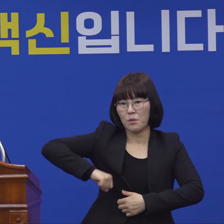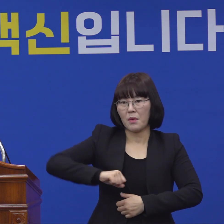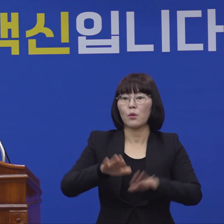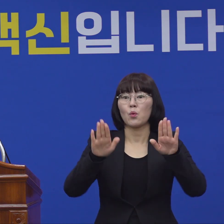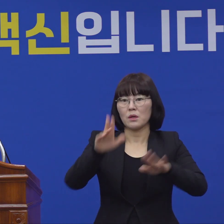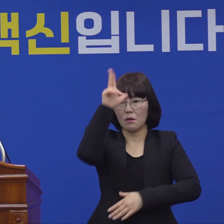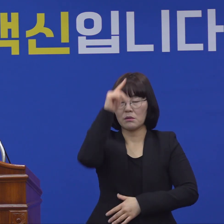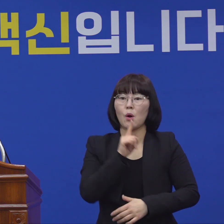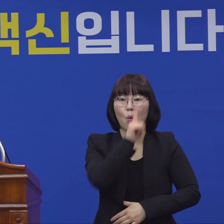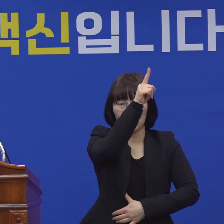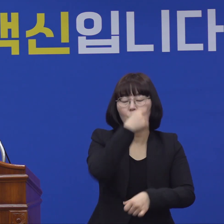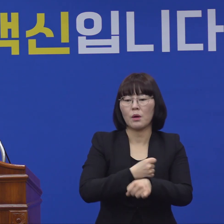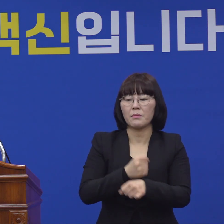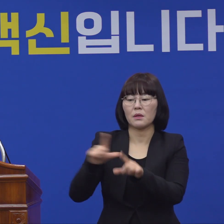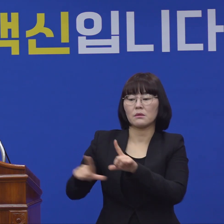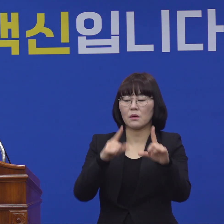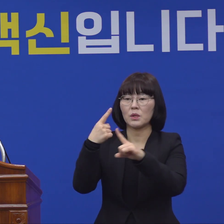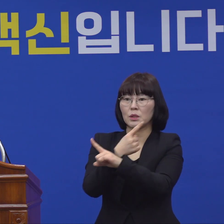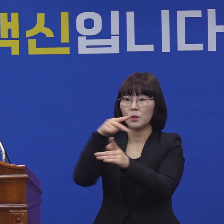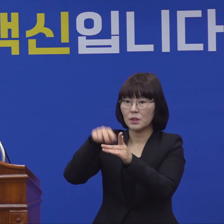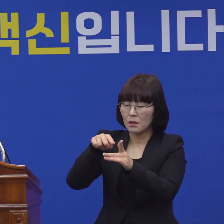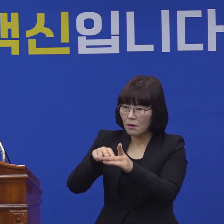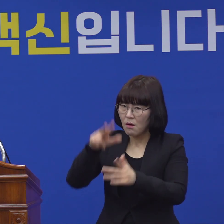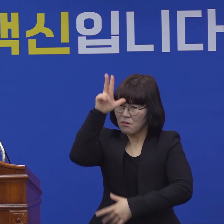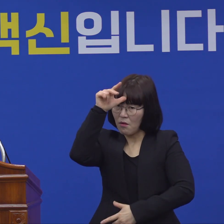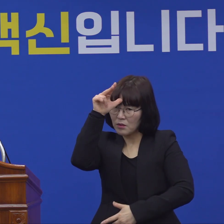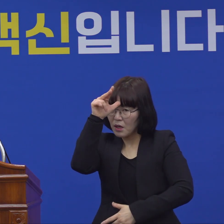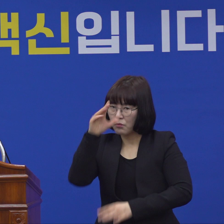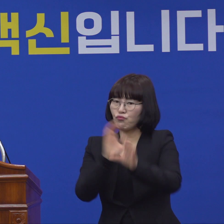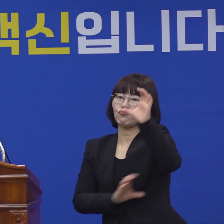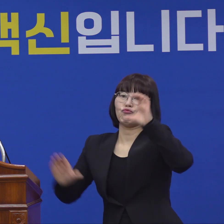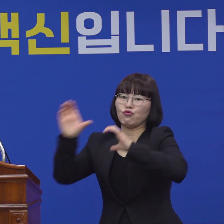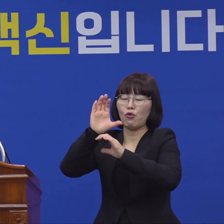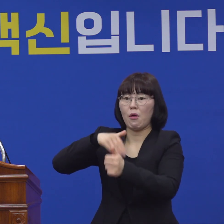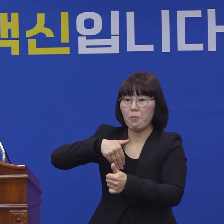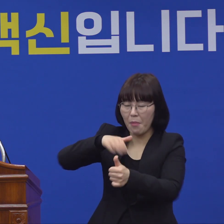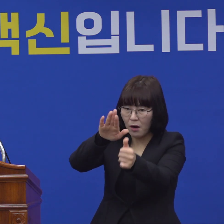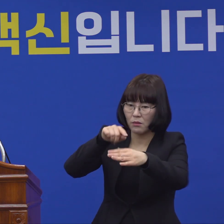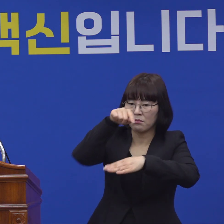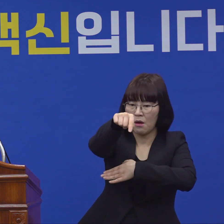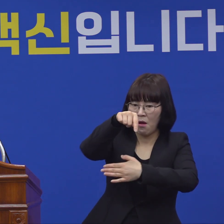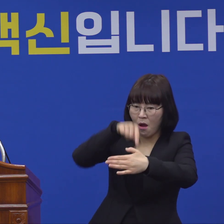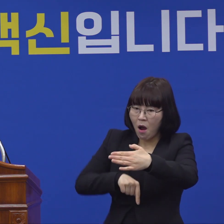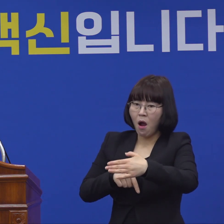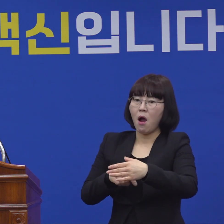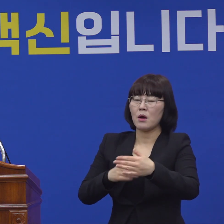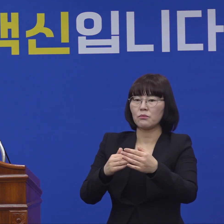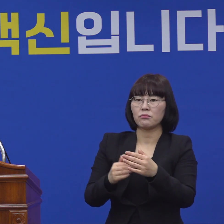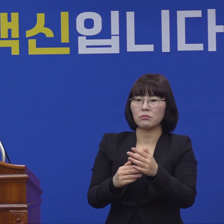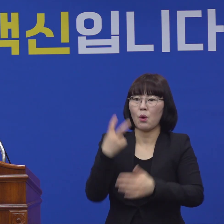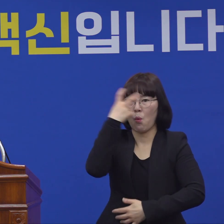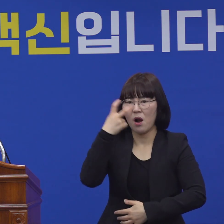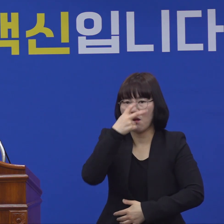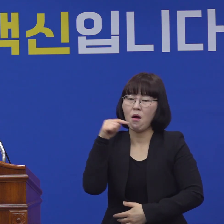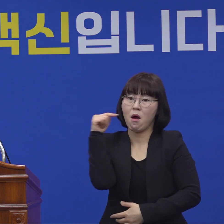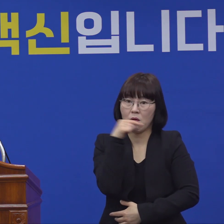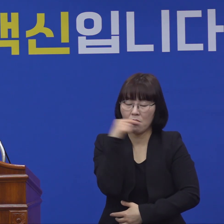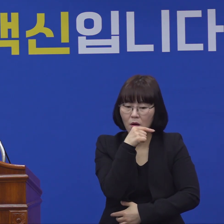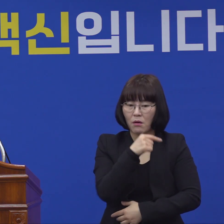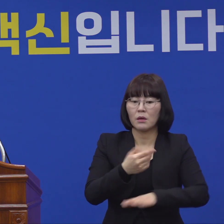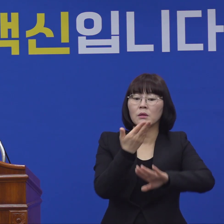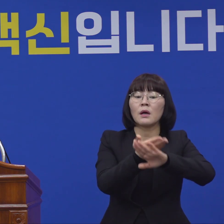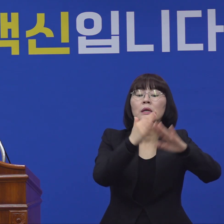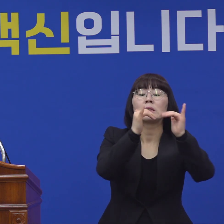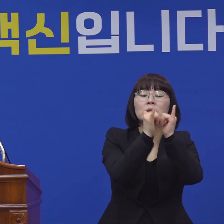또한 생활치료센터 경찰 인원을 보강하여 내 외부 질서 유지를 강화하고 인근 주민들의